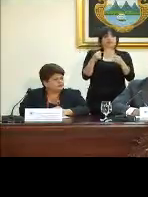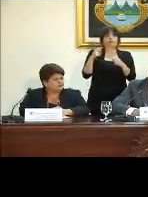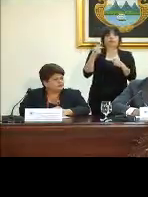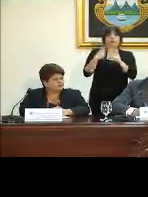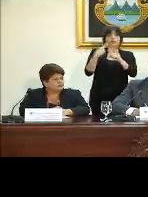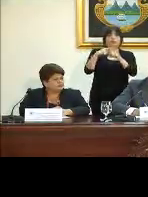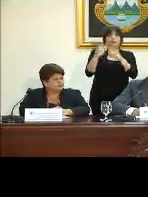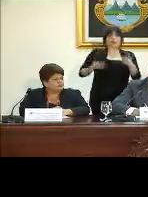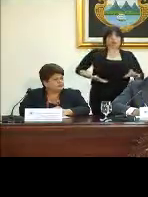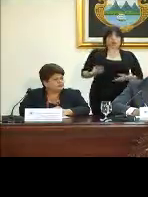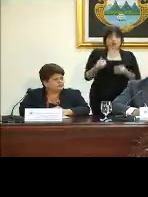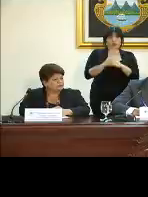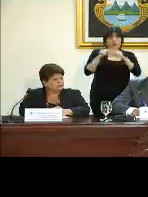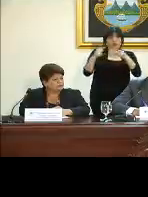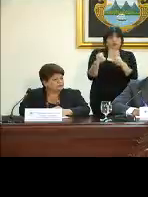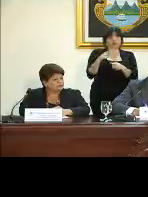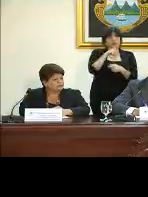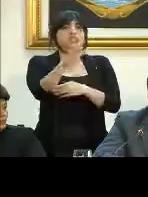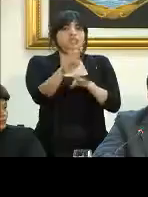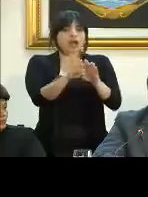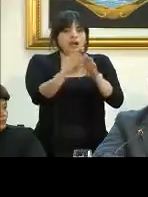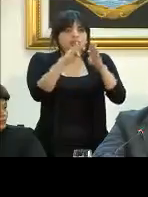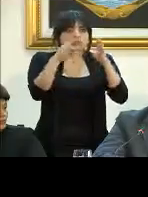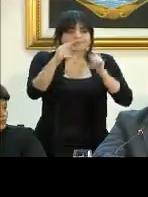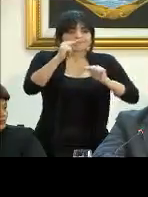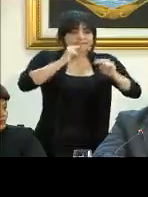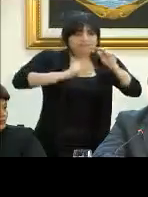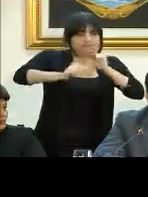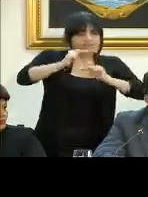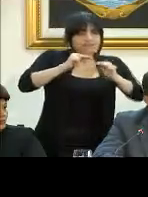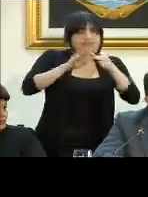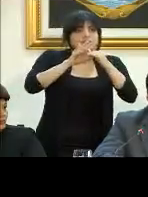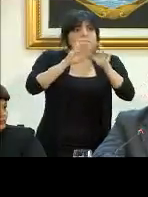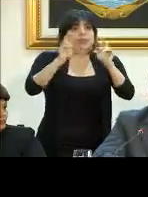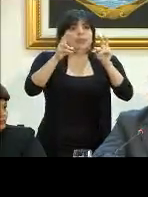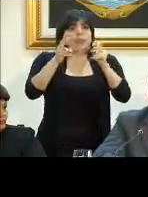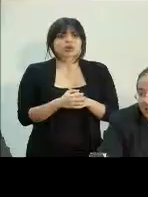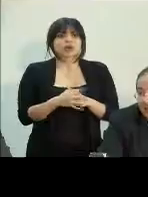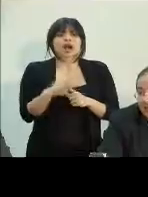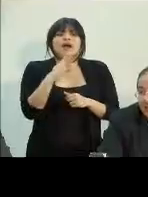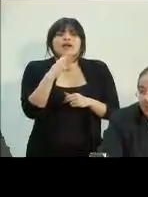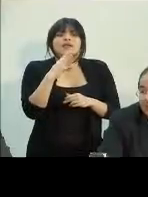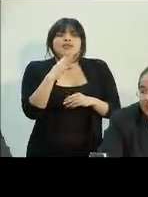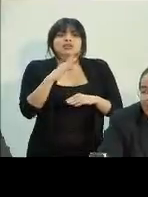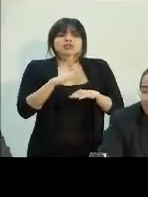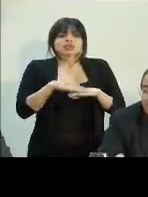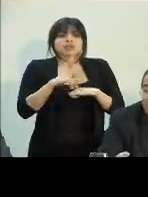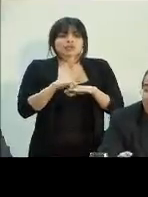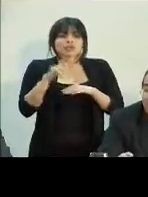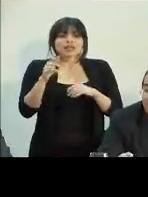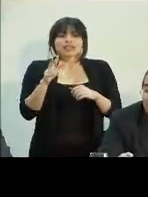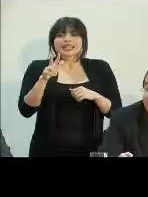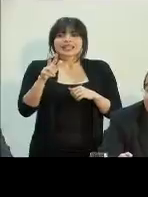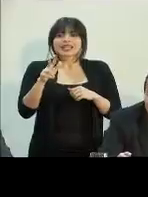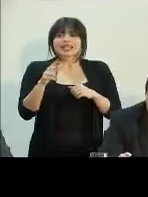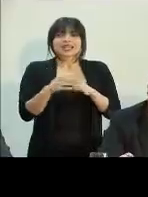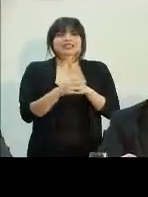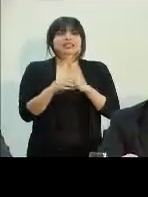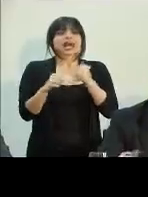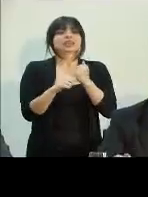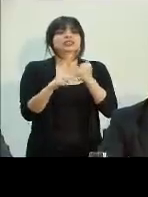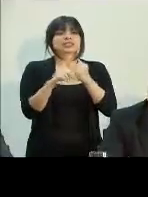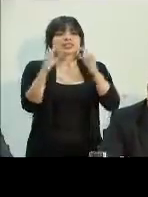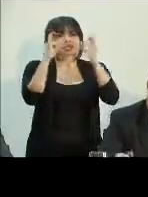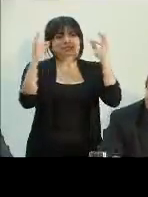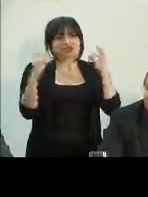Guillermo Solís, recriminándole que si es política de su gobierno que el ministro de Comunicación, Mauricio Herrera, llame a los directores de los